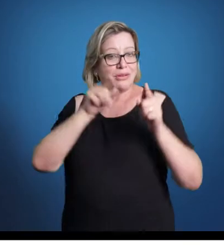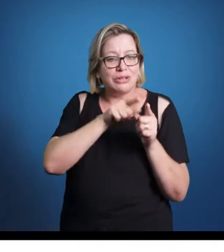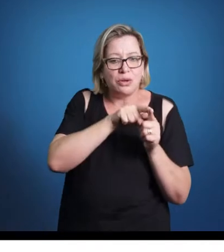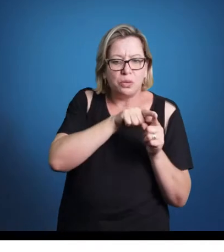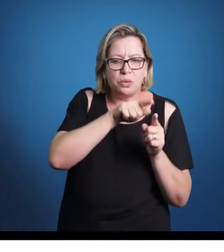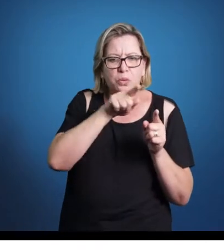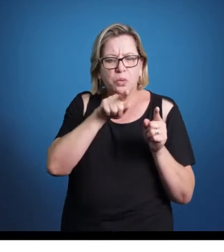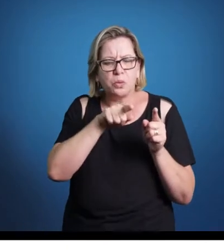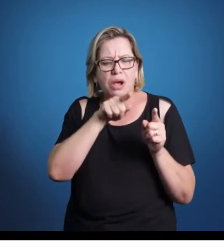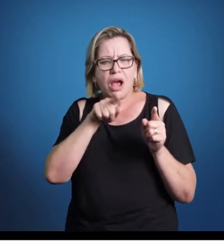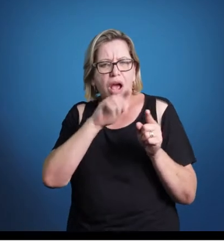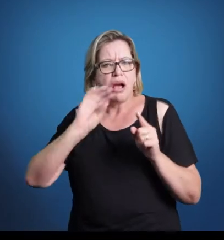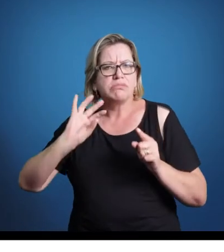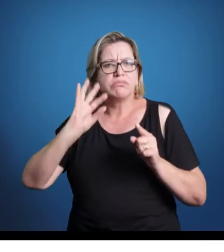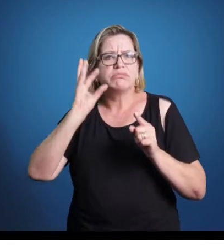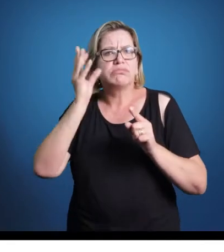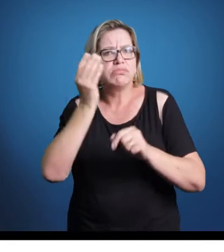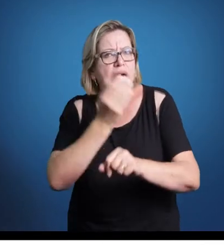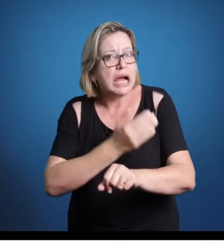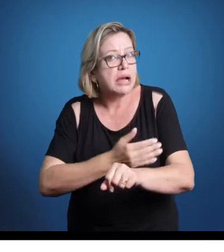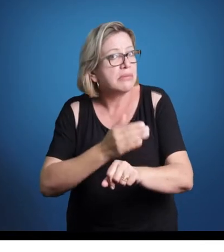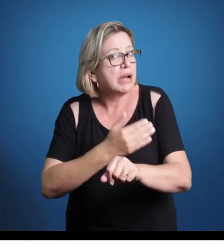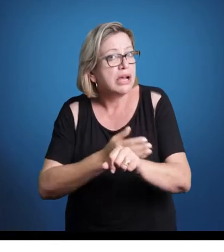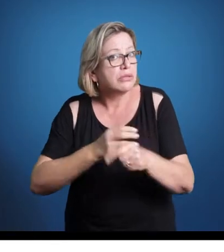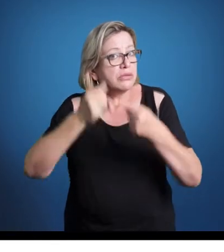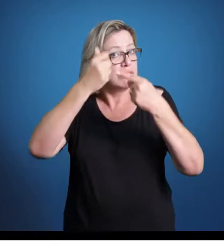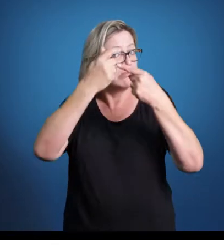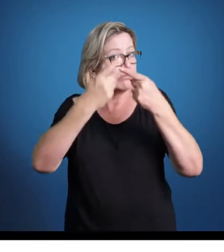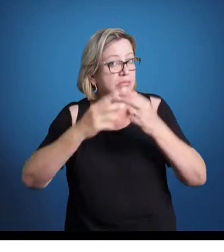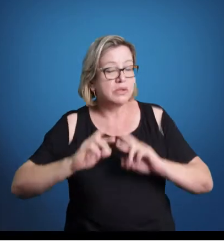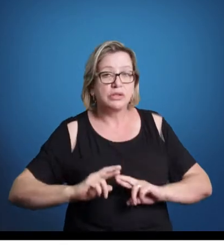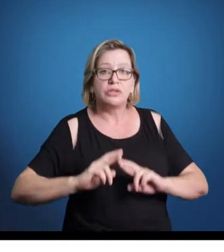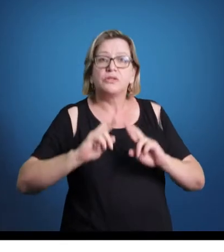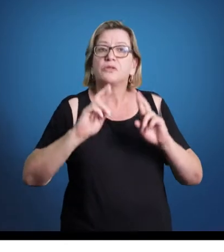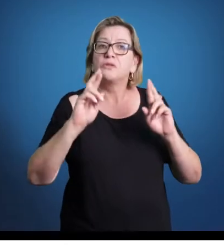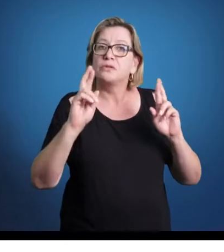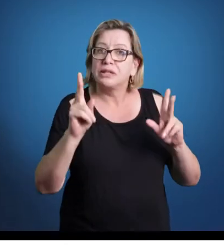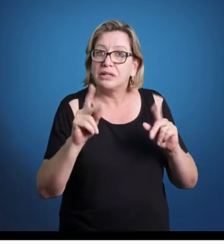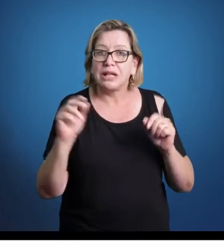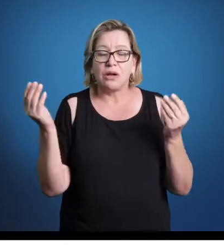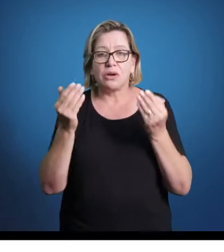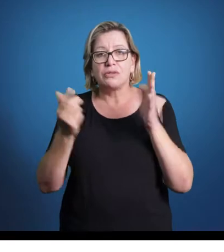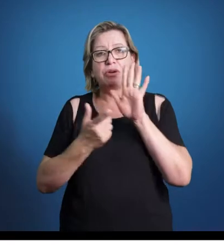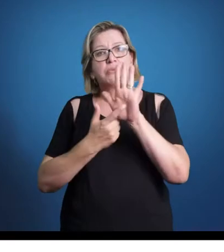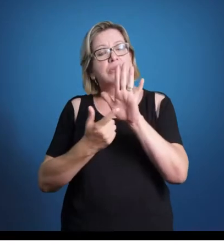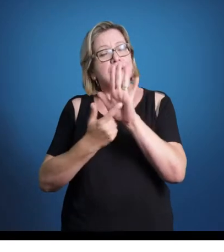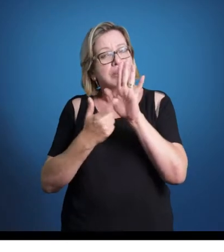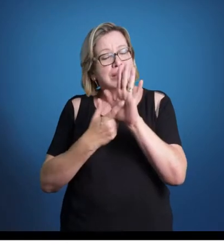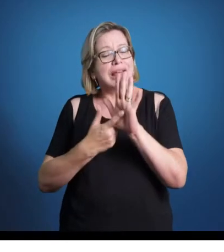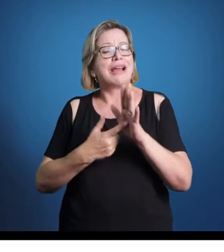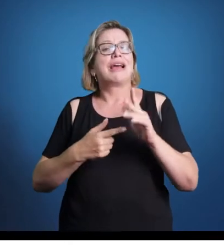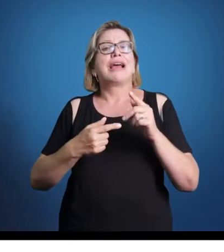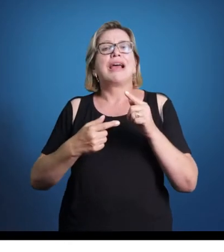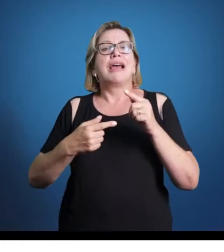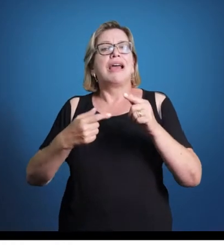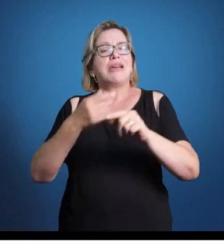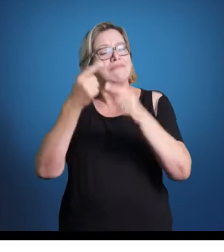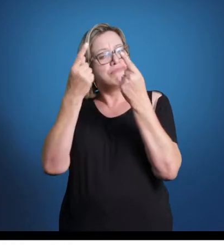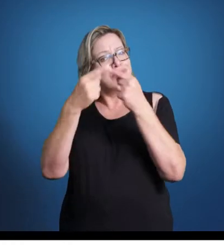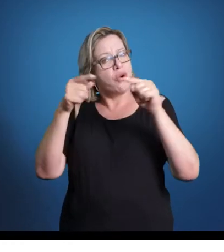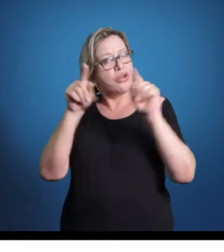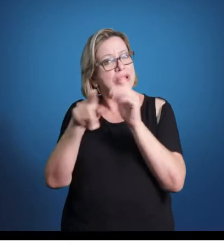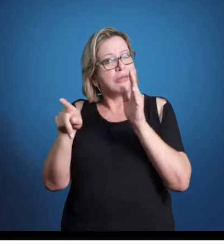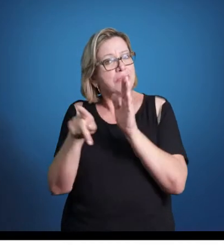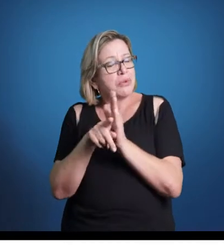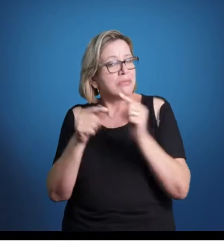ocorreram práticas musicais que não são as que a gente vai colocar aqui. O a vai colocar aqui são as práticas que dão nome ao Renascimento, mas sempre